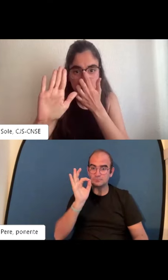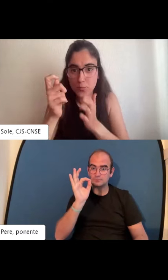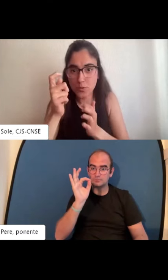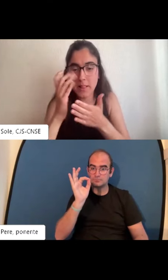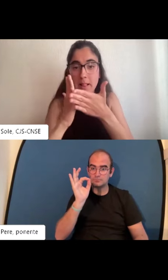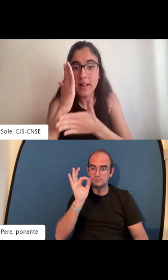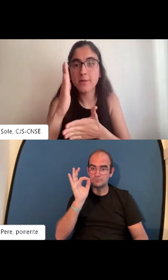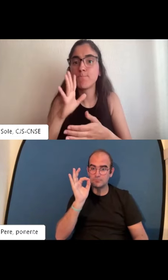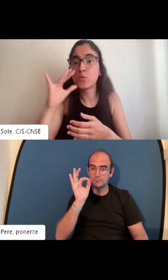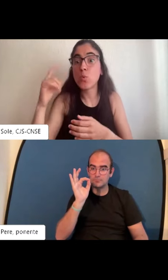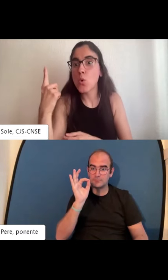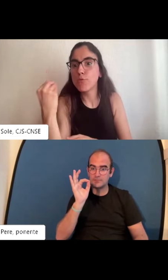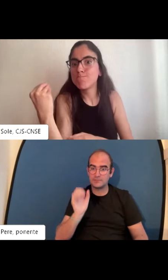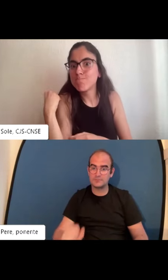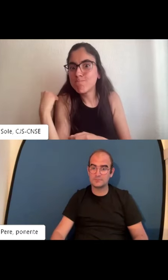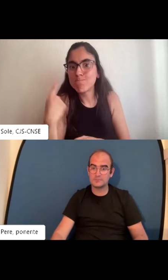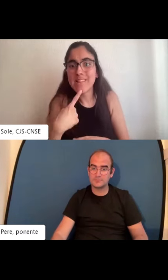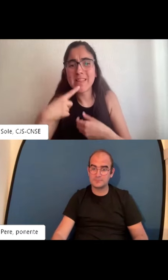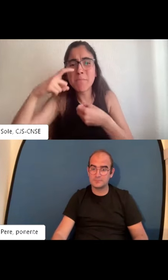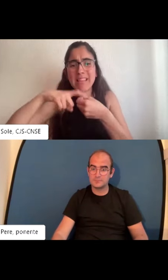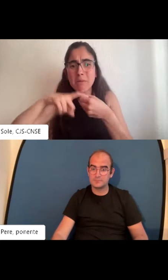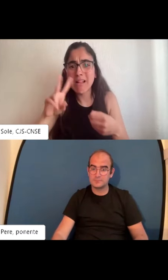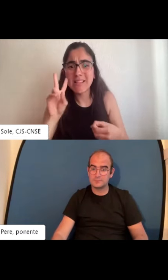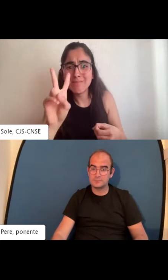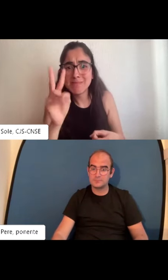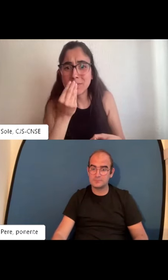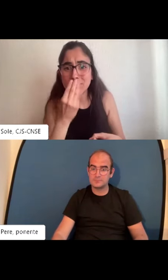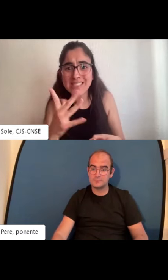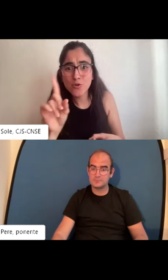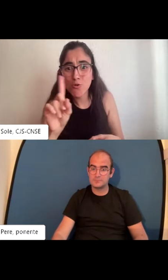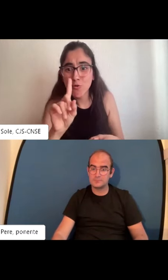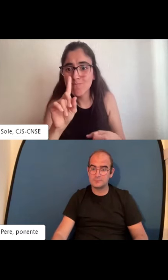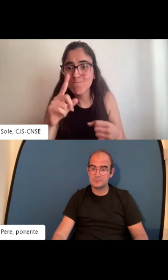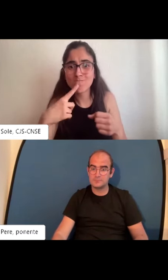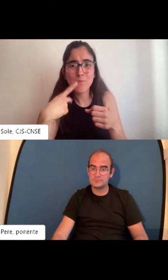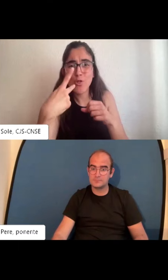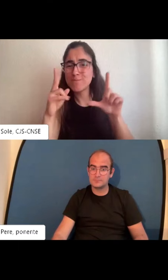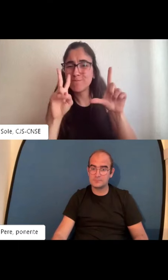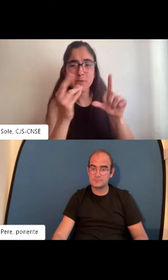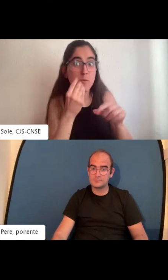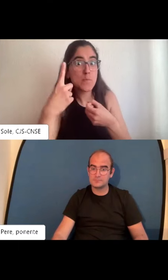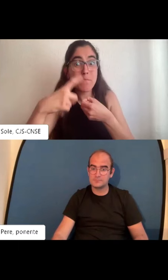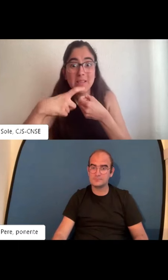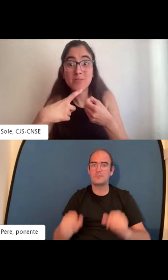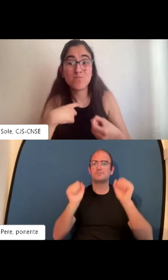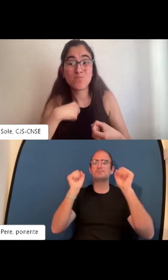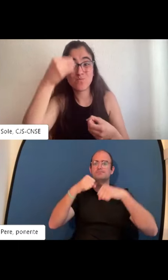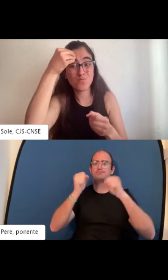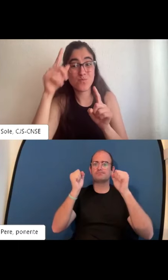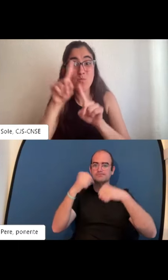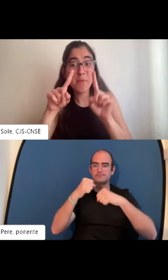Discúlpame que te interrumpa, Pérez, porque nos dicen algunas participantes que no se nos ve